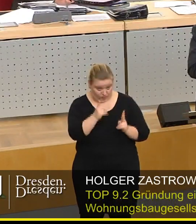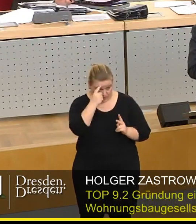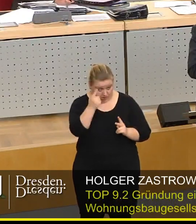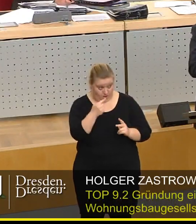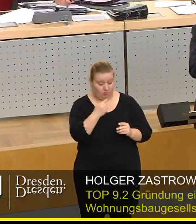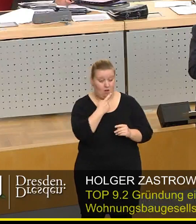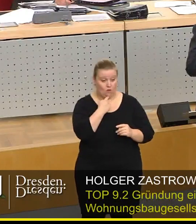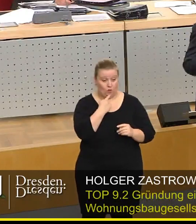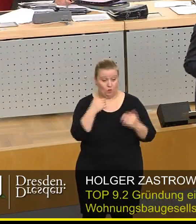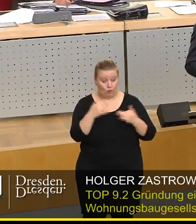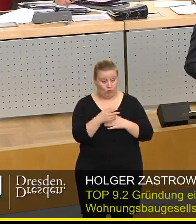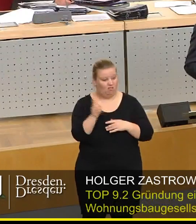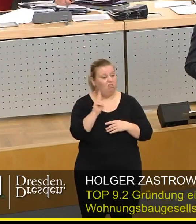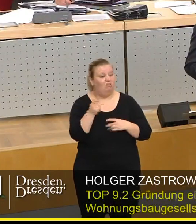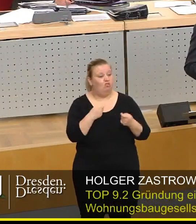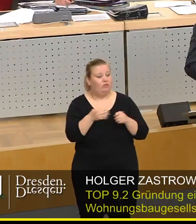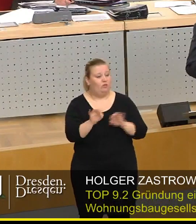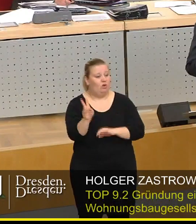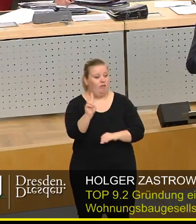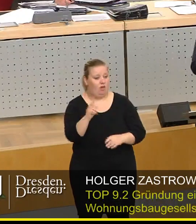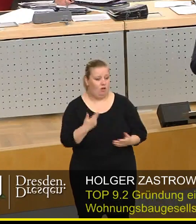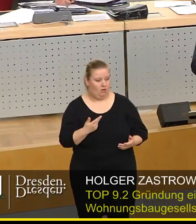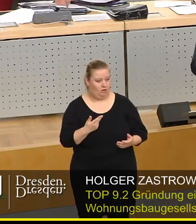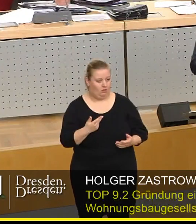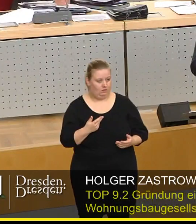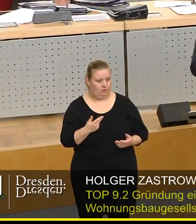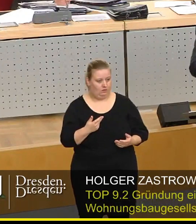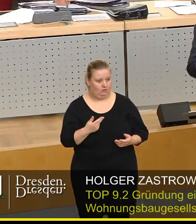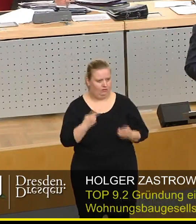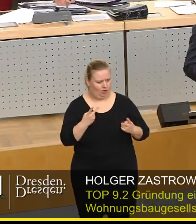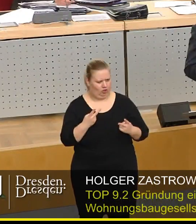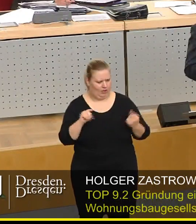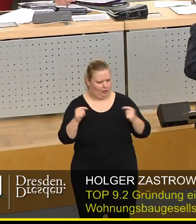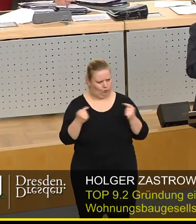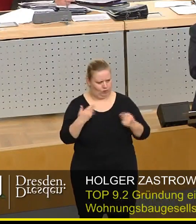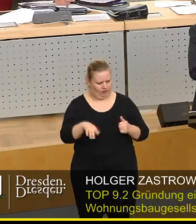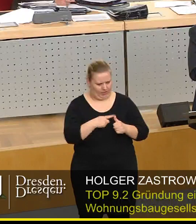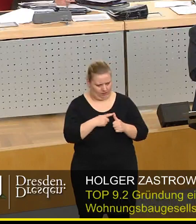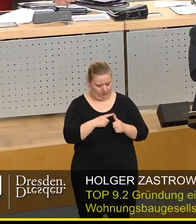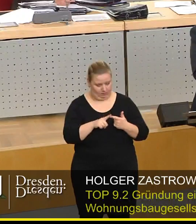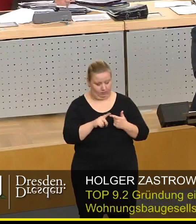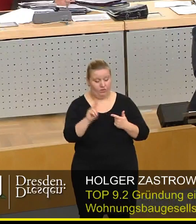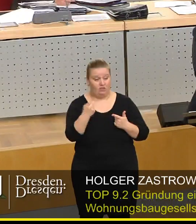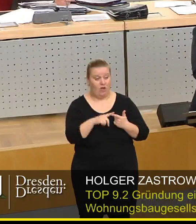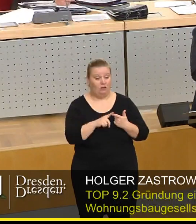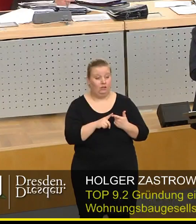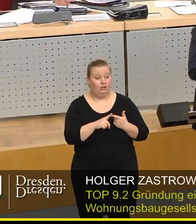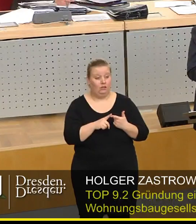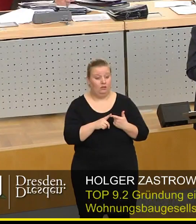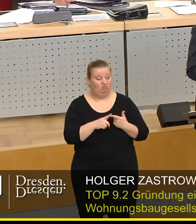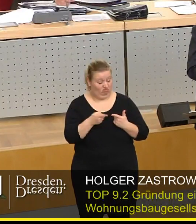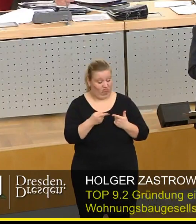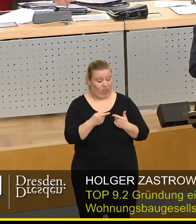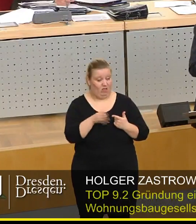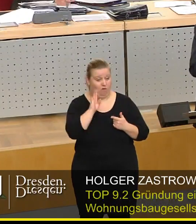Rot-Rot-Grün festlegen, wer Geschäftsführer wird. Das war eine ganz entscheidende Frage in Diskussion. Das Zweite ist gewesen, wie finanzieren Sie